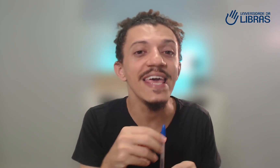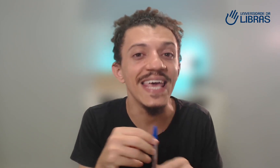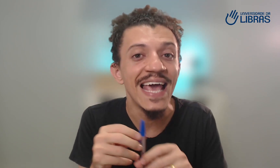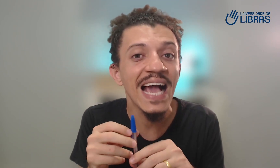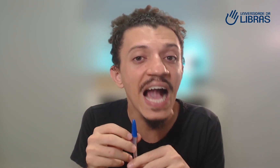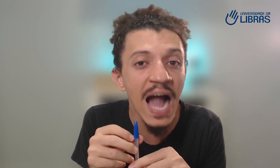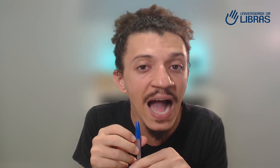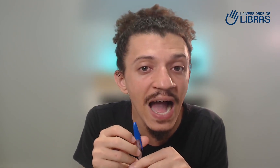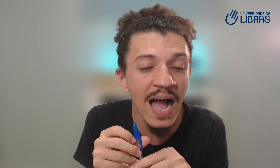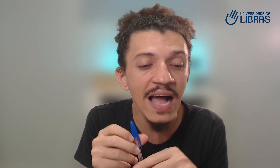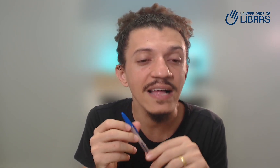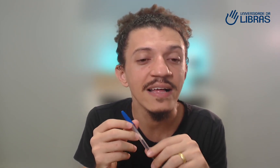aí.